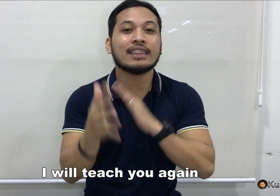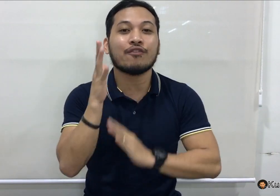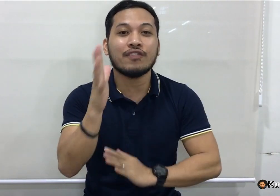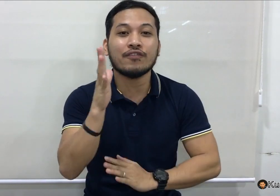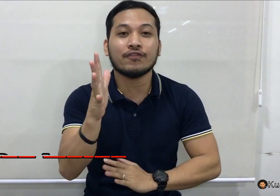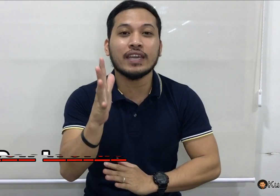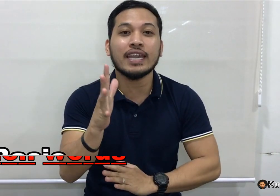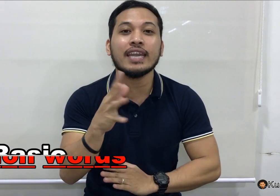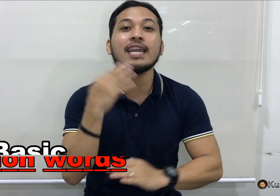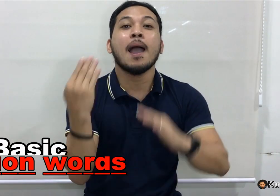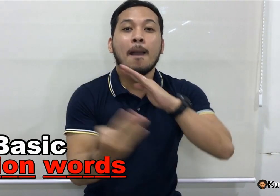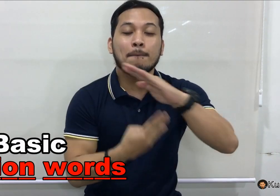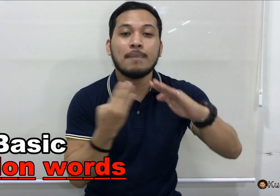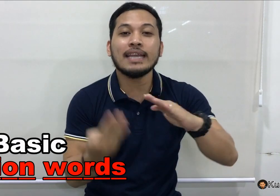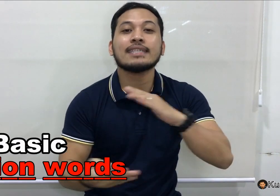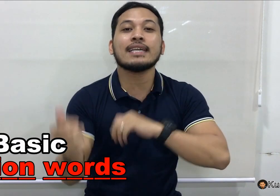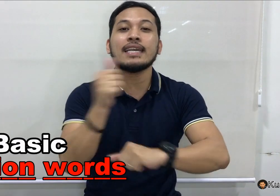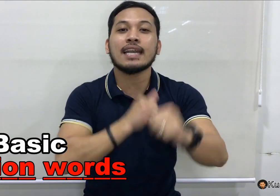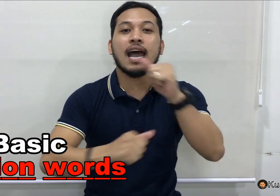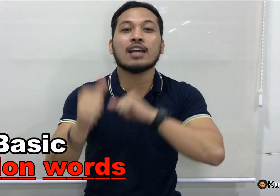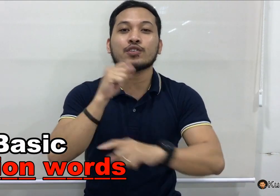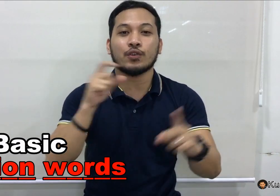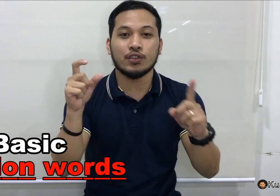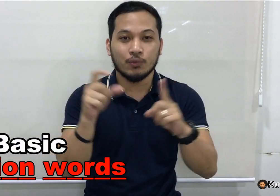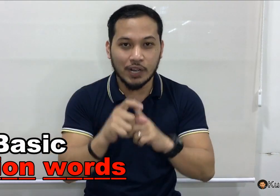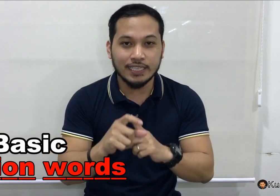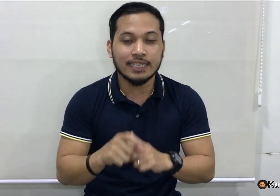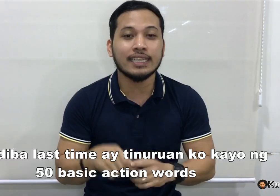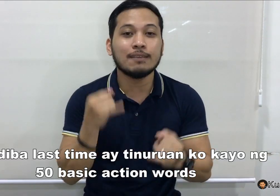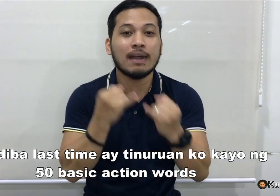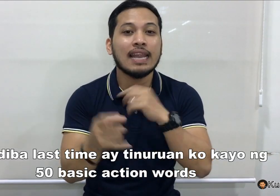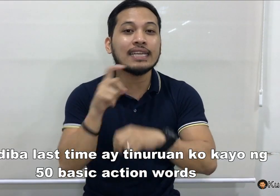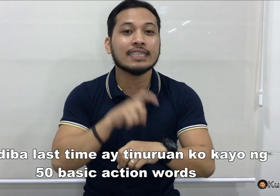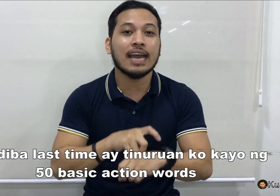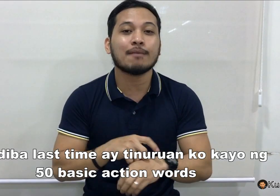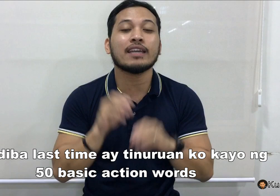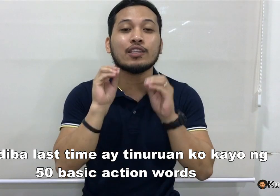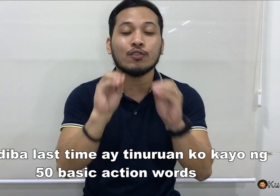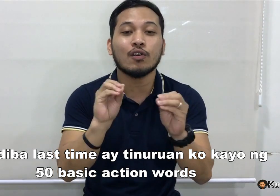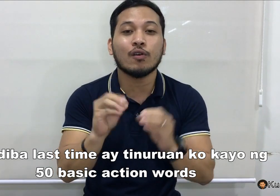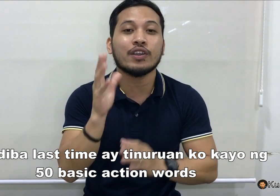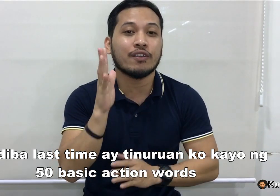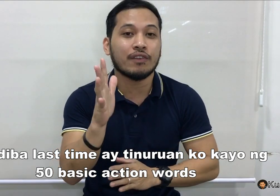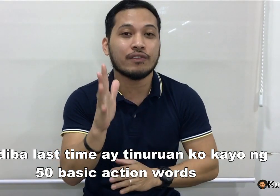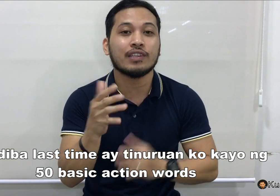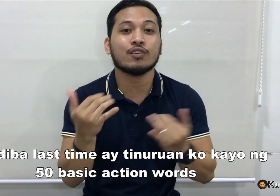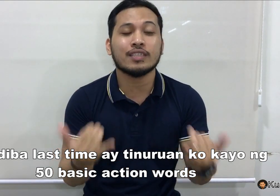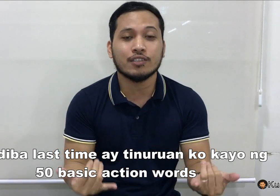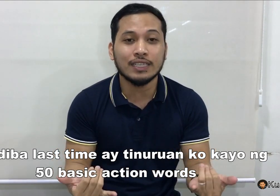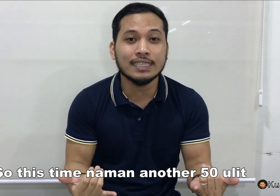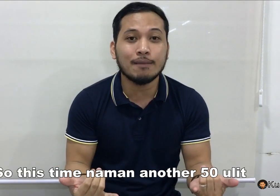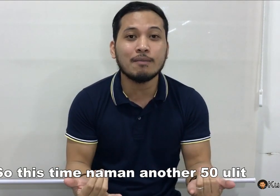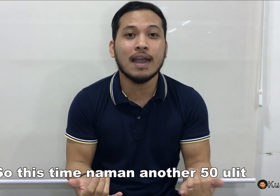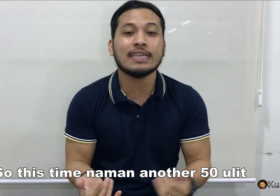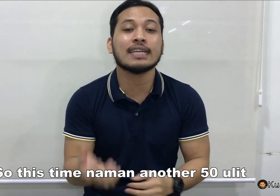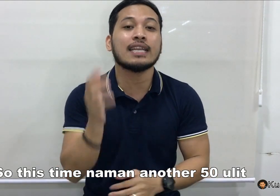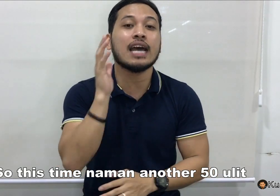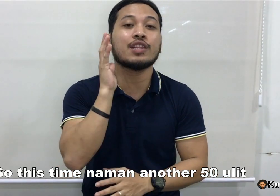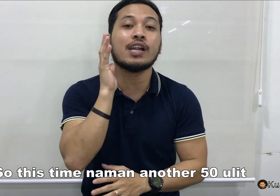the 50 basic action words. Kasi diba last time, ay tinurong ako kayo ng 50. So this time naman, is another